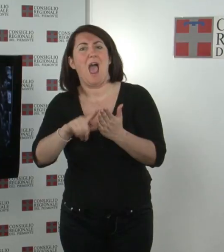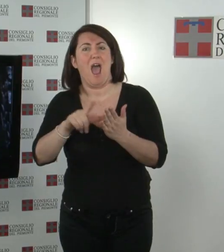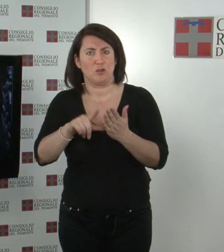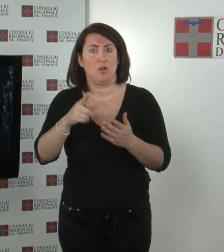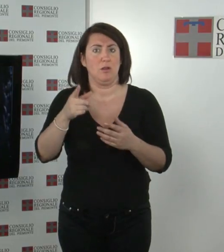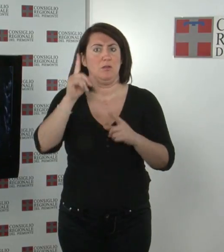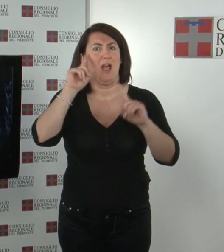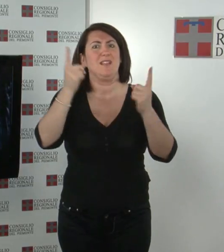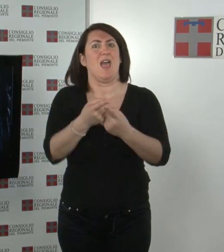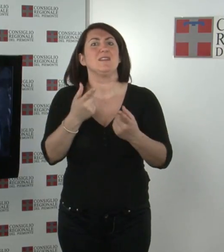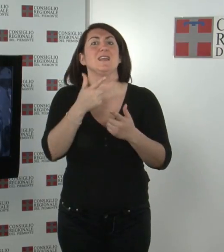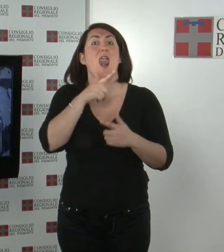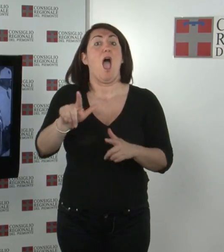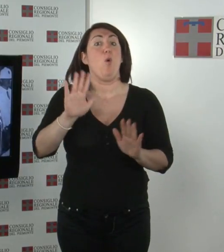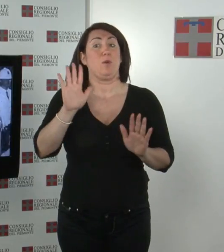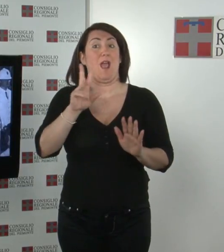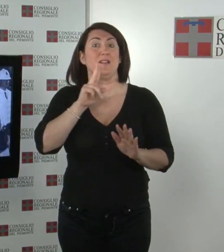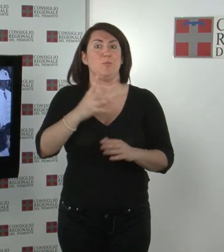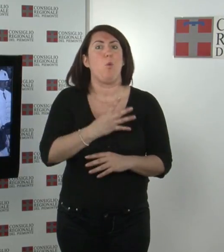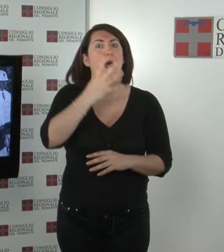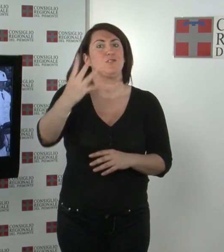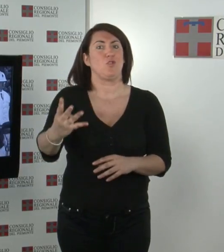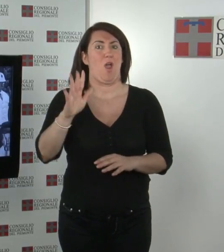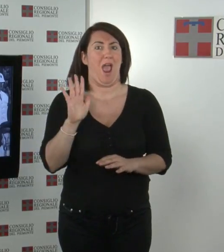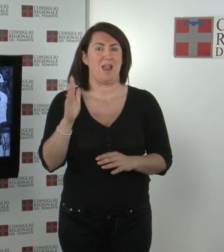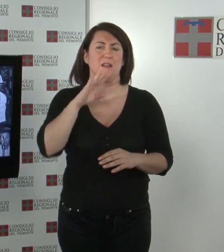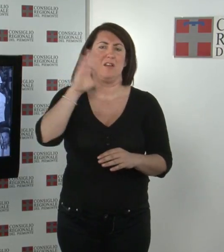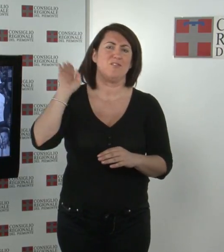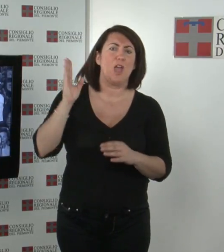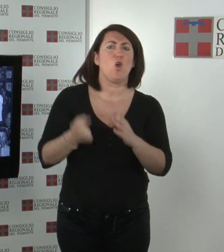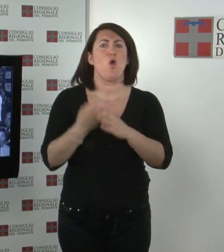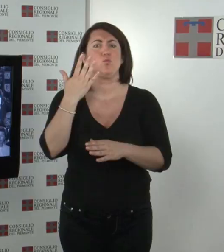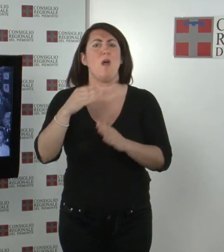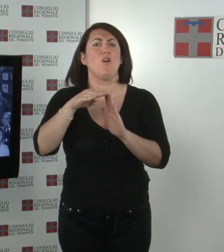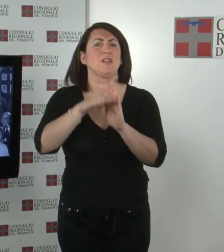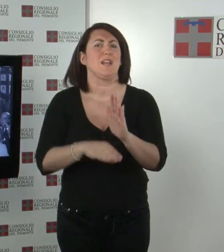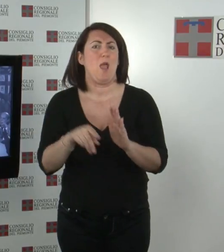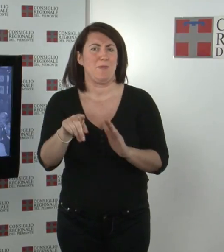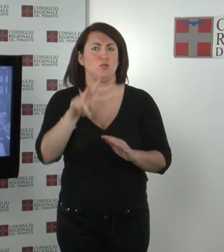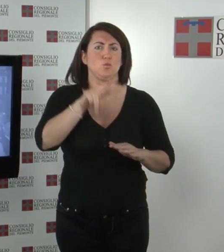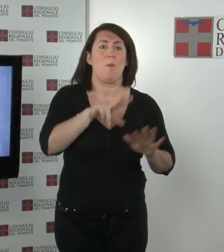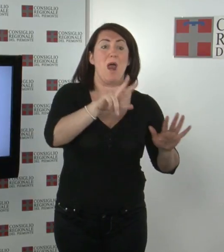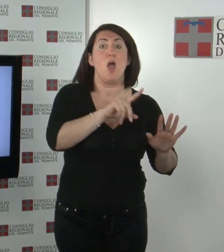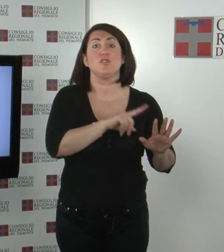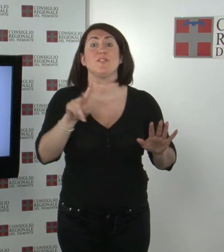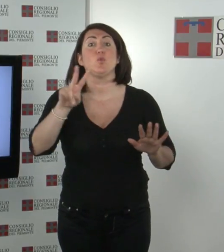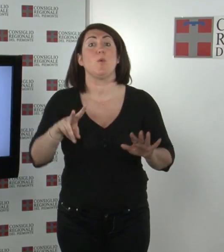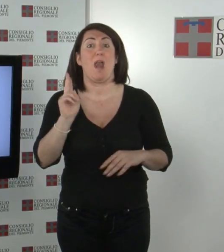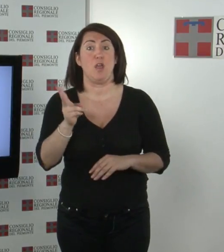quadriennale del vecchio e del nuovo ordinamento conseguiti negli anni dal 2008 al 2012. Il regolamento e la domanda sono scaricabili dal